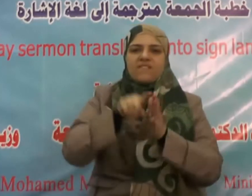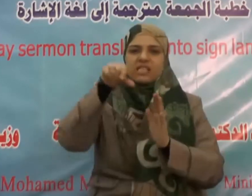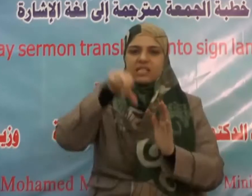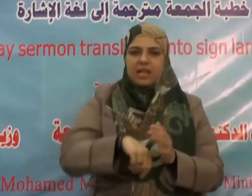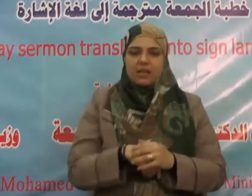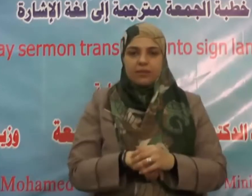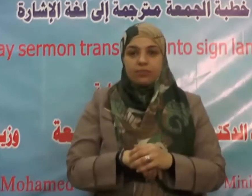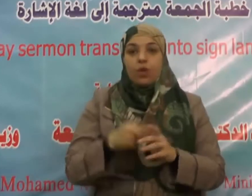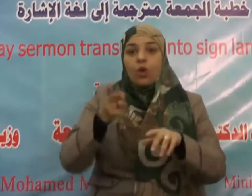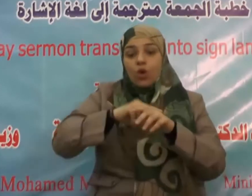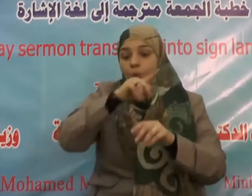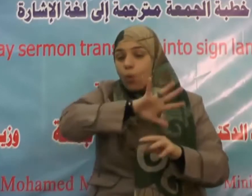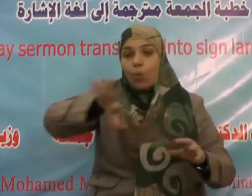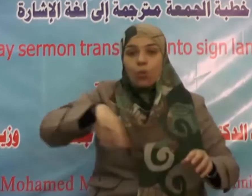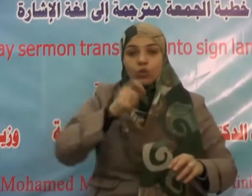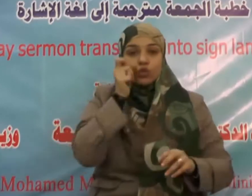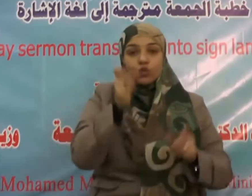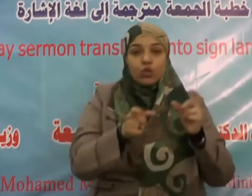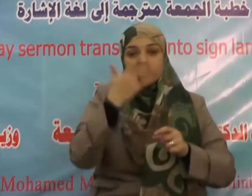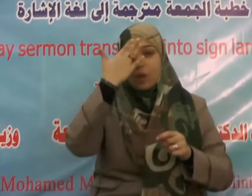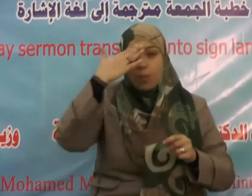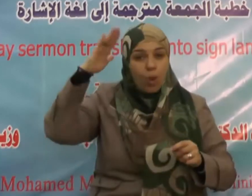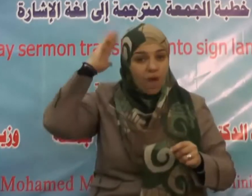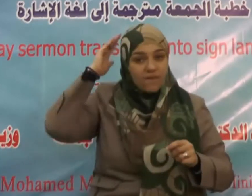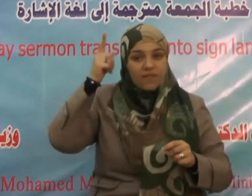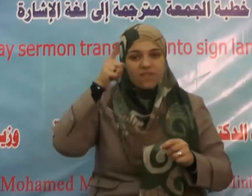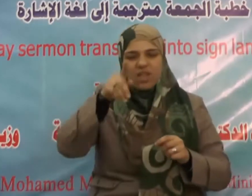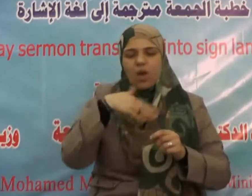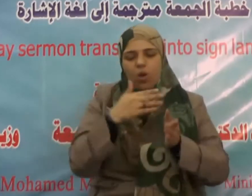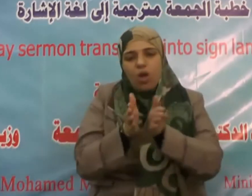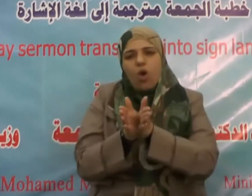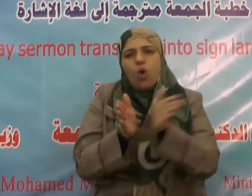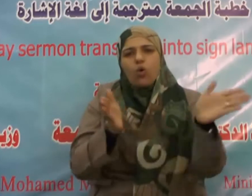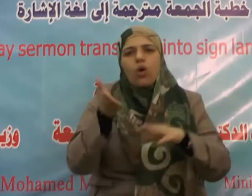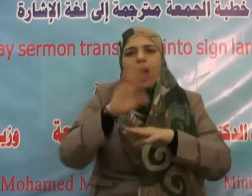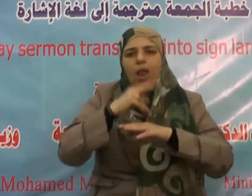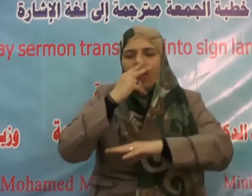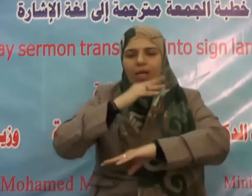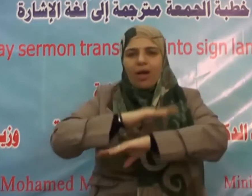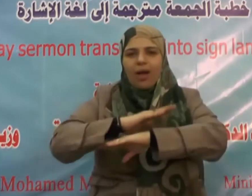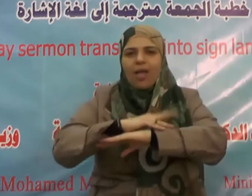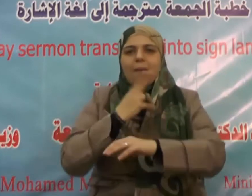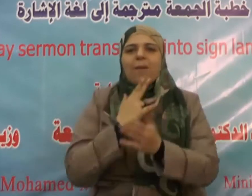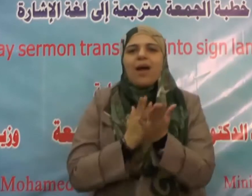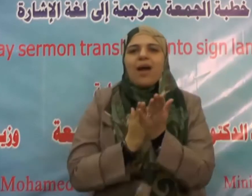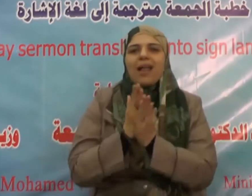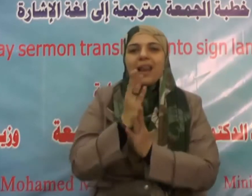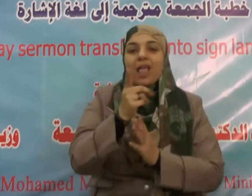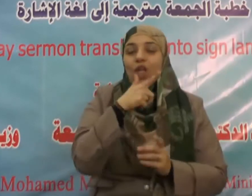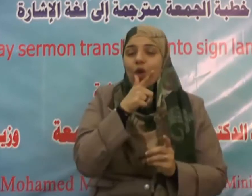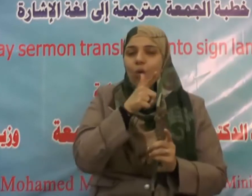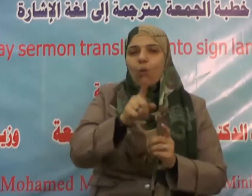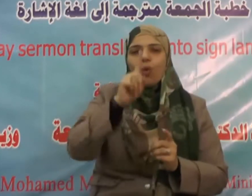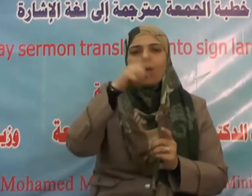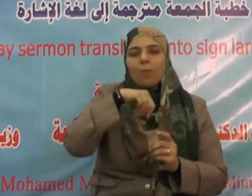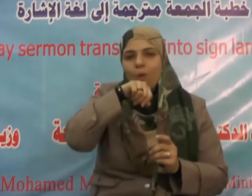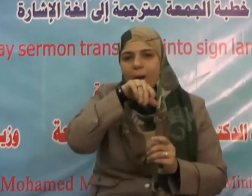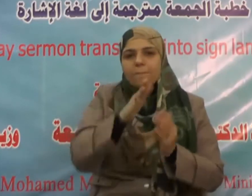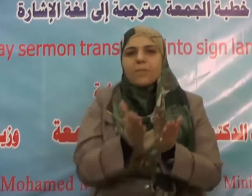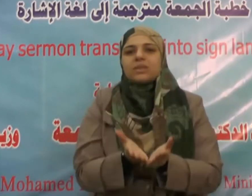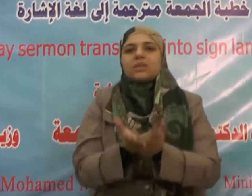كنت تسألني عن الإيمان بالله وملائكته وكتبه ورسله والجنة